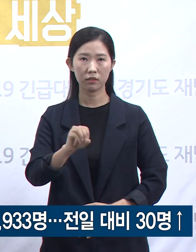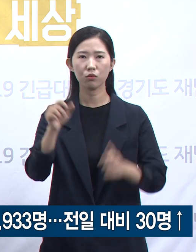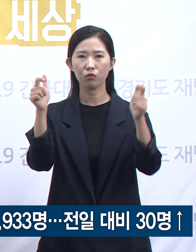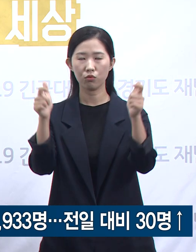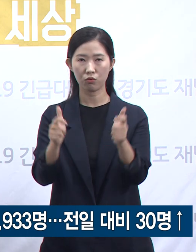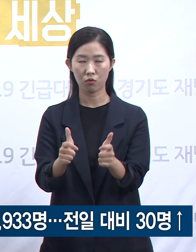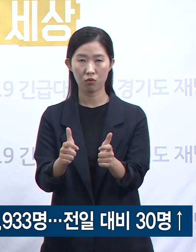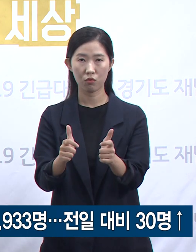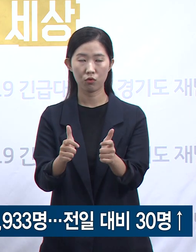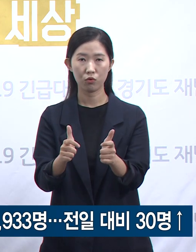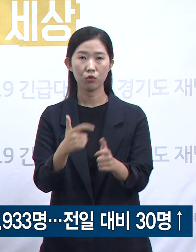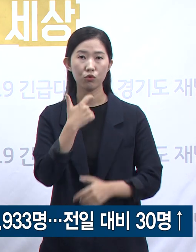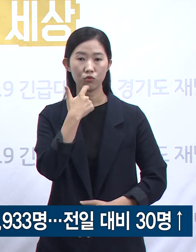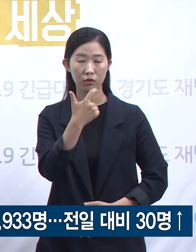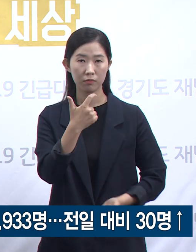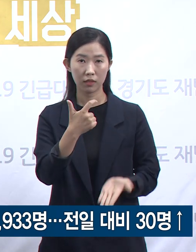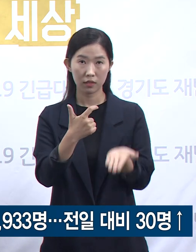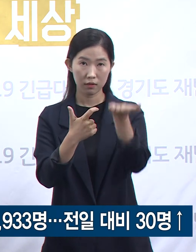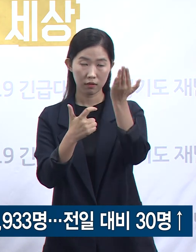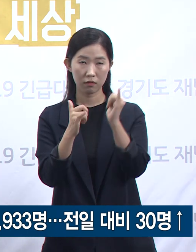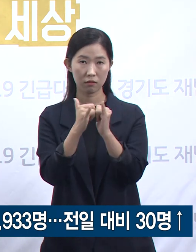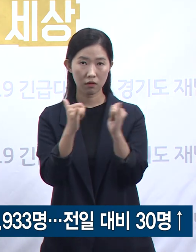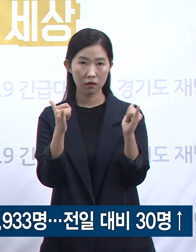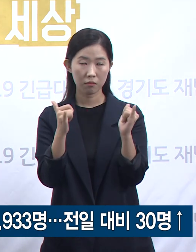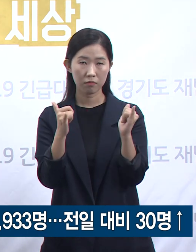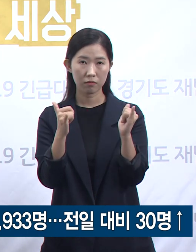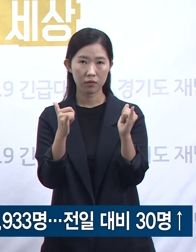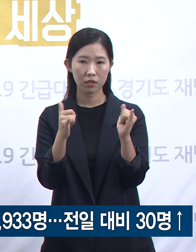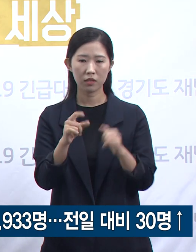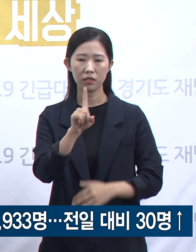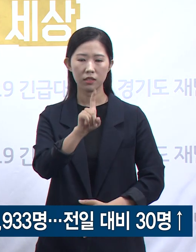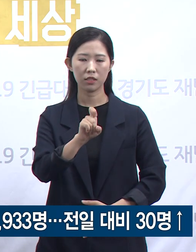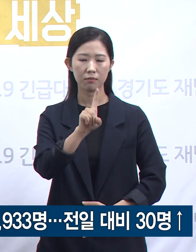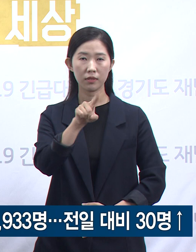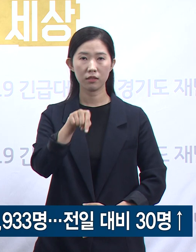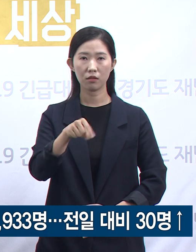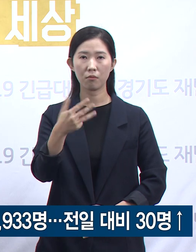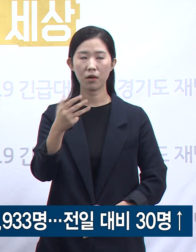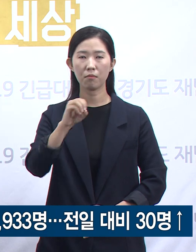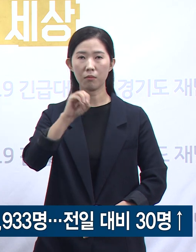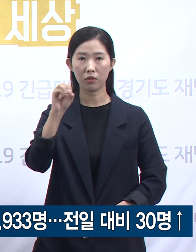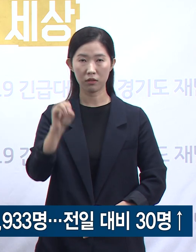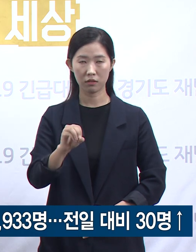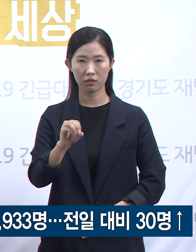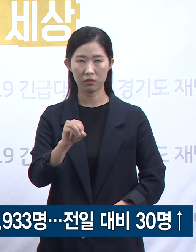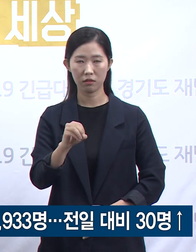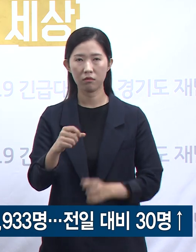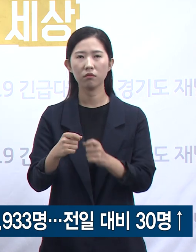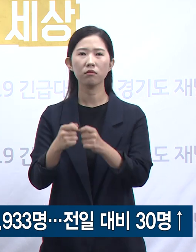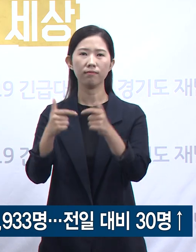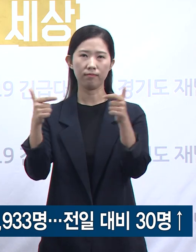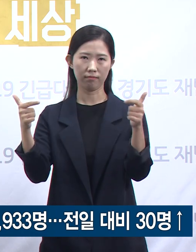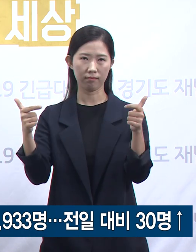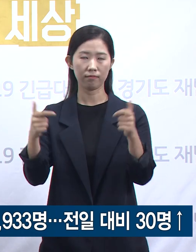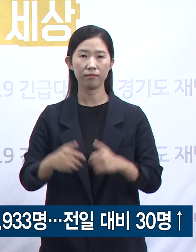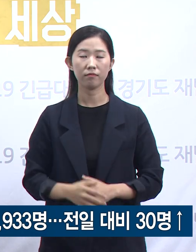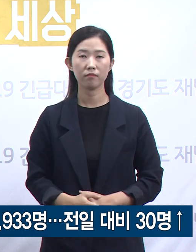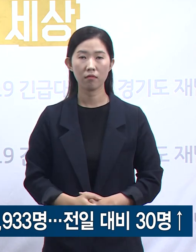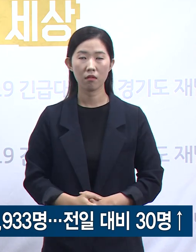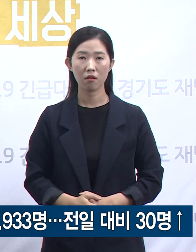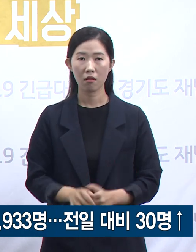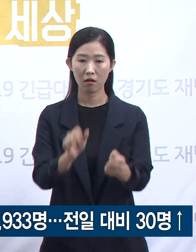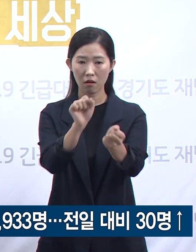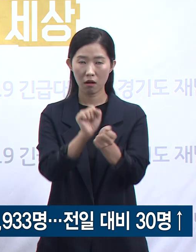60세 이상 고령층의 비율은 11.8%포인트 정도 증가했습니다. 감염